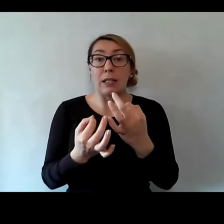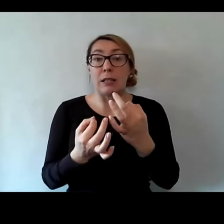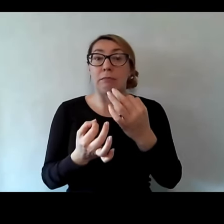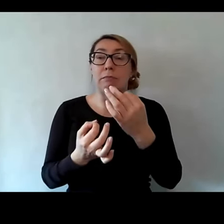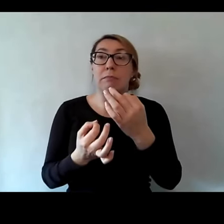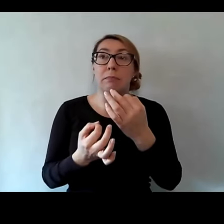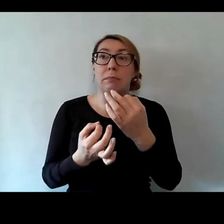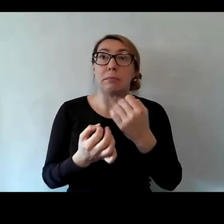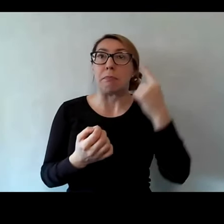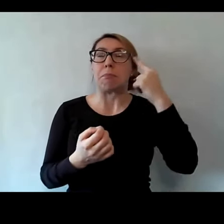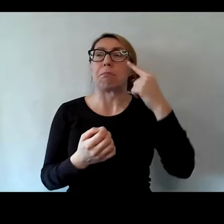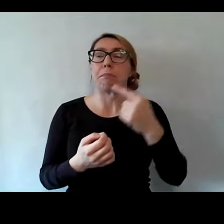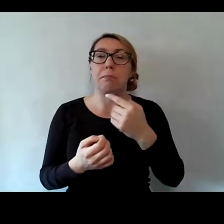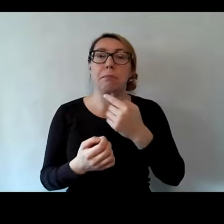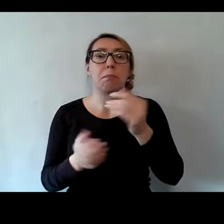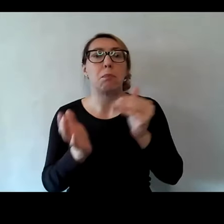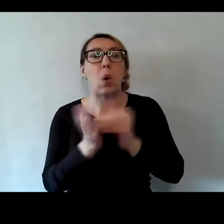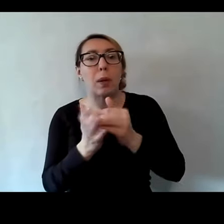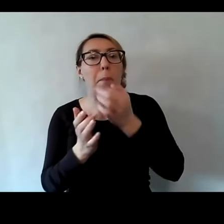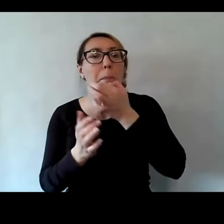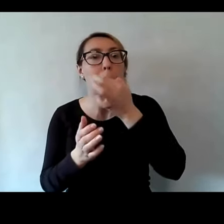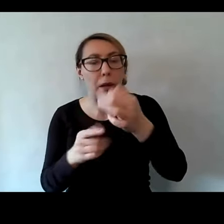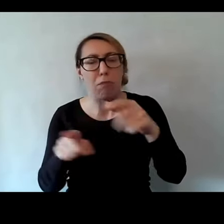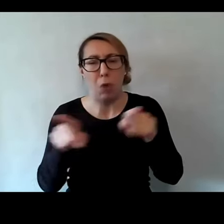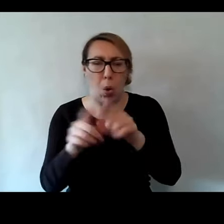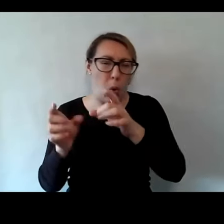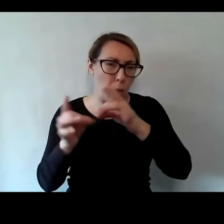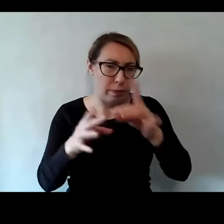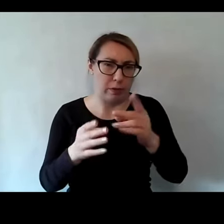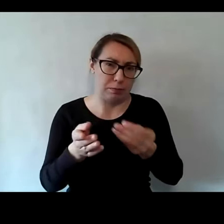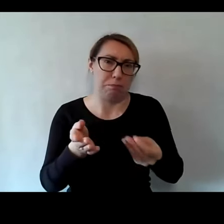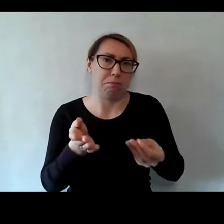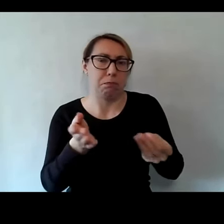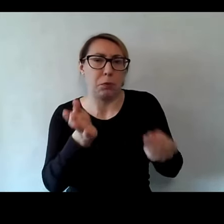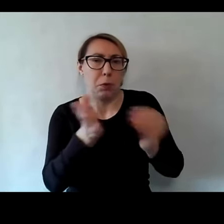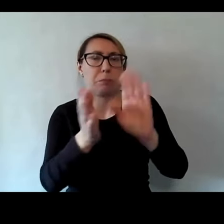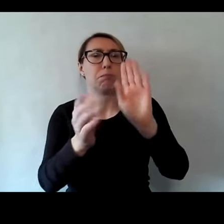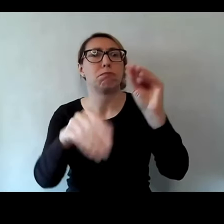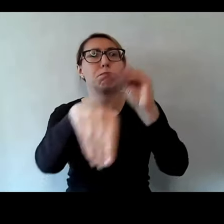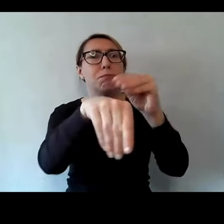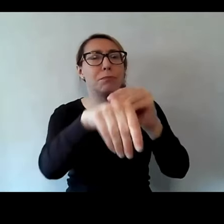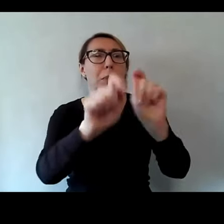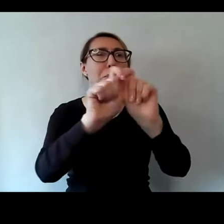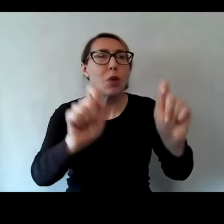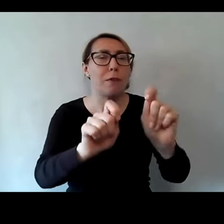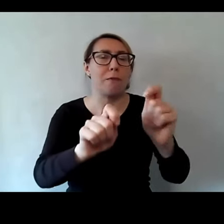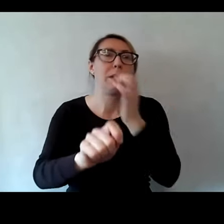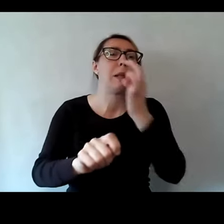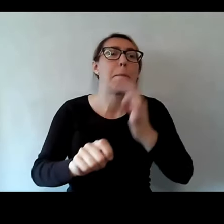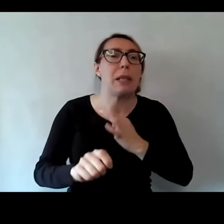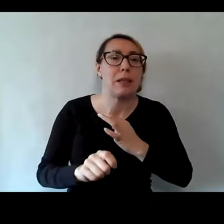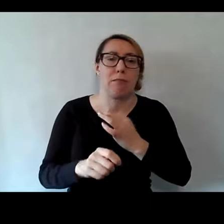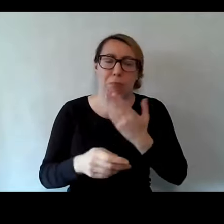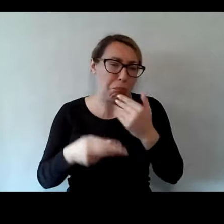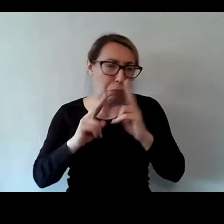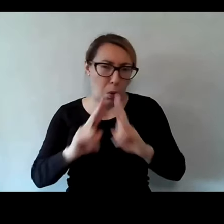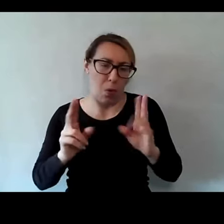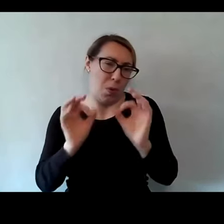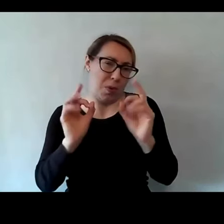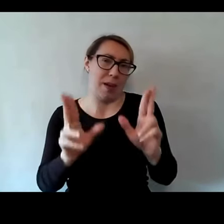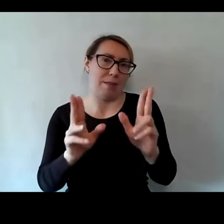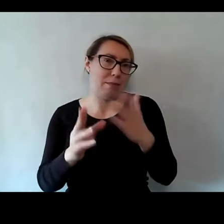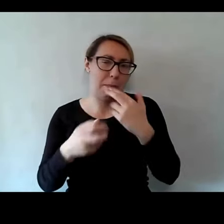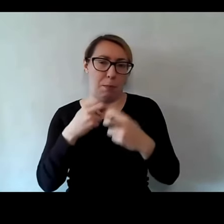pojawiła się taka potrzeba, to również można się włączyć, przerwać mi i zadać pytanie. To też jest zupełnie ok.